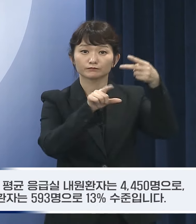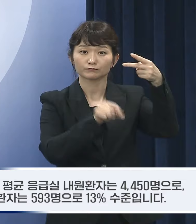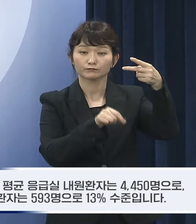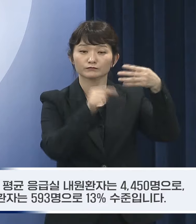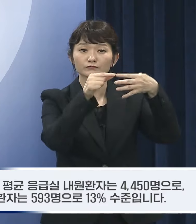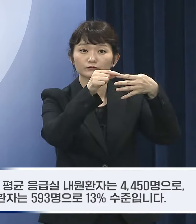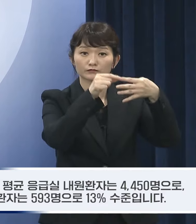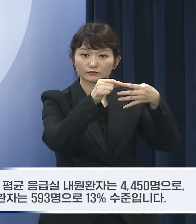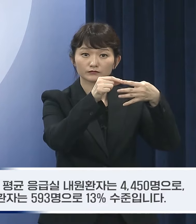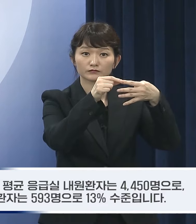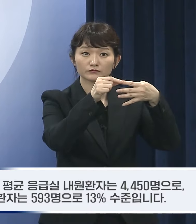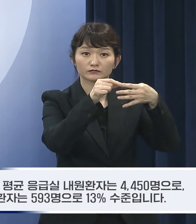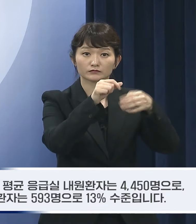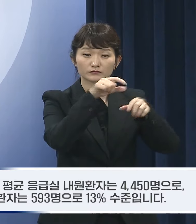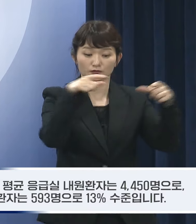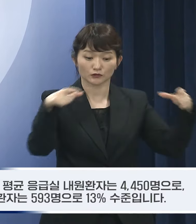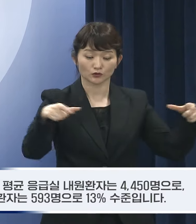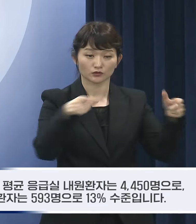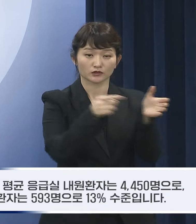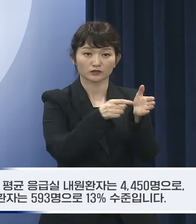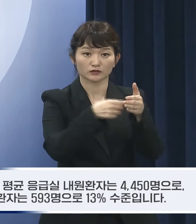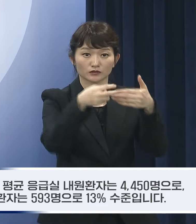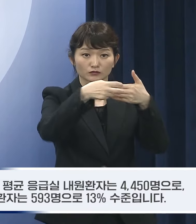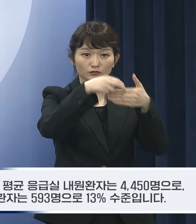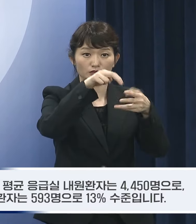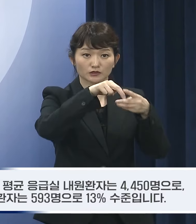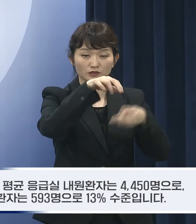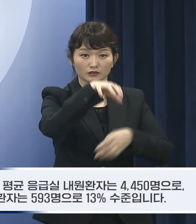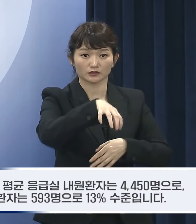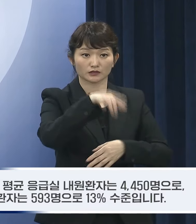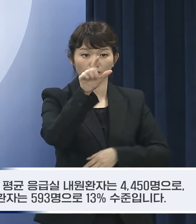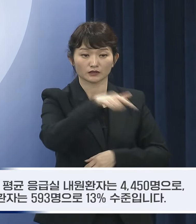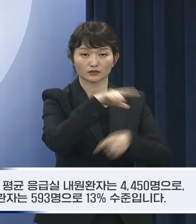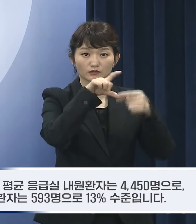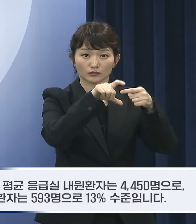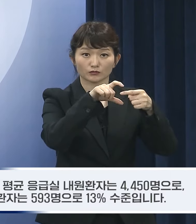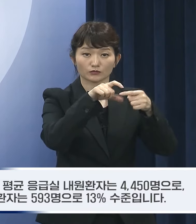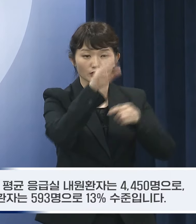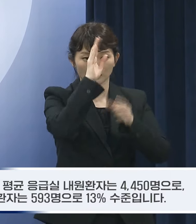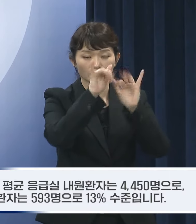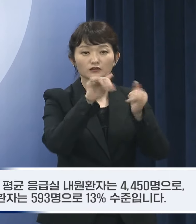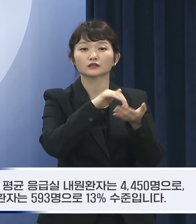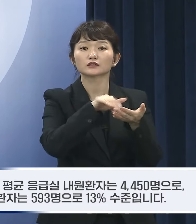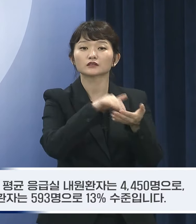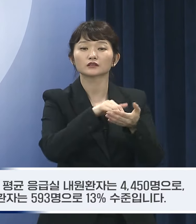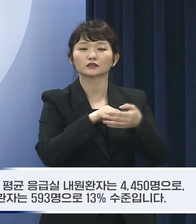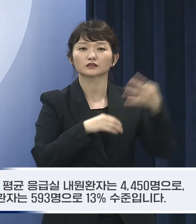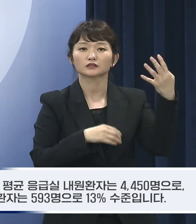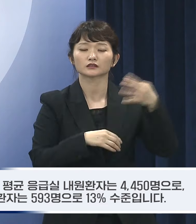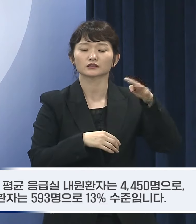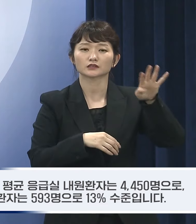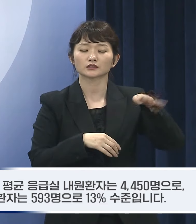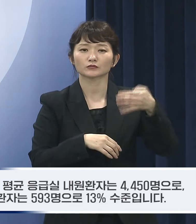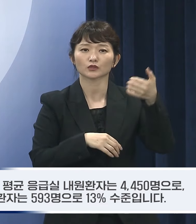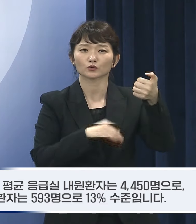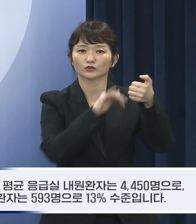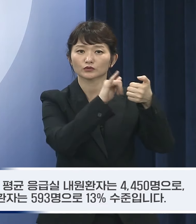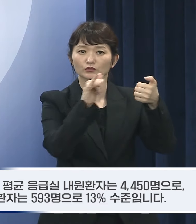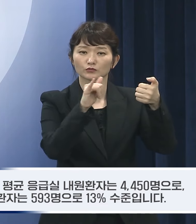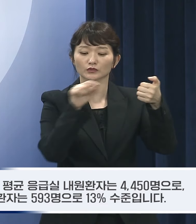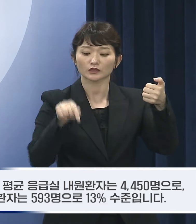첫째 주 권역응급의료센터의 일평균 응급실 내원 환자는 4,450명으로